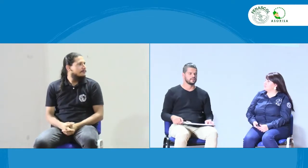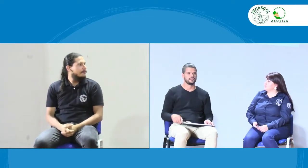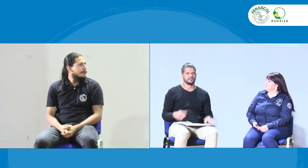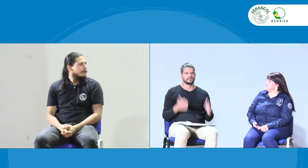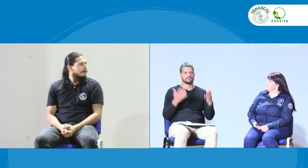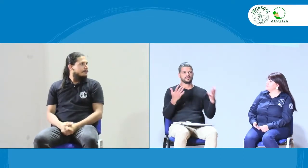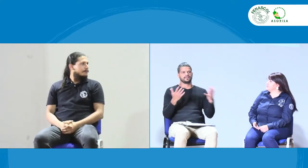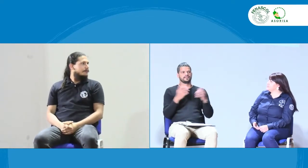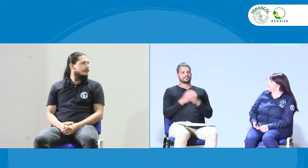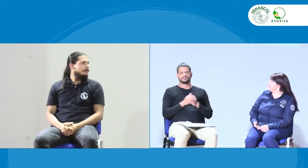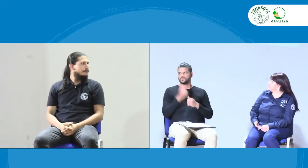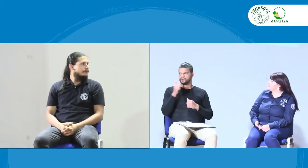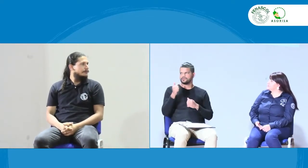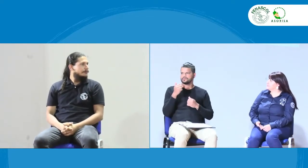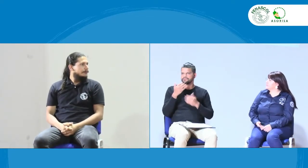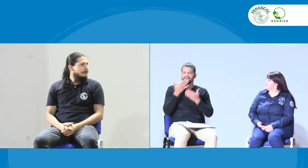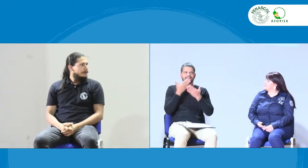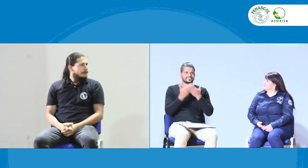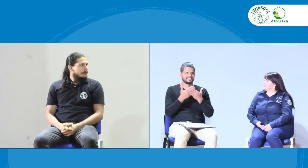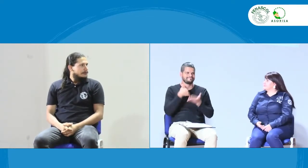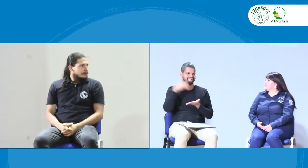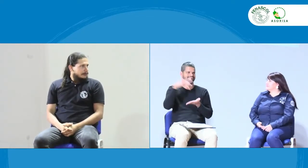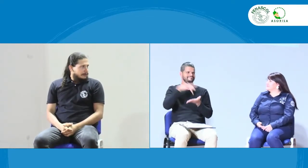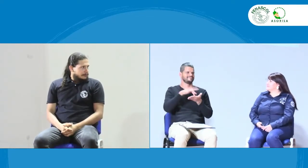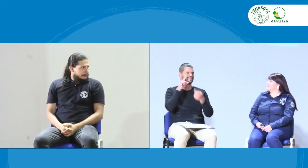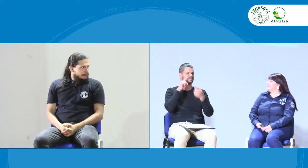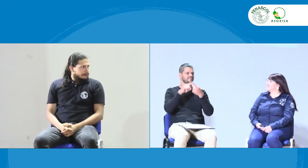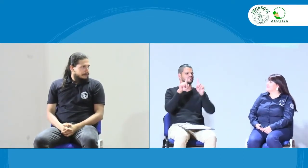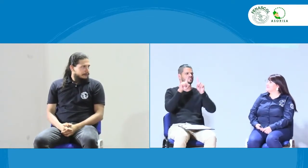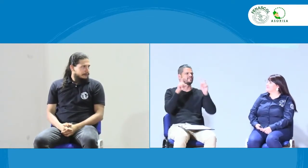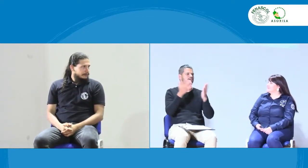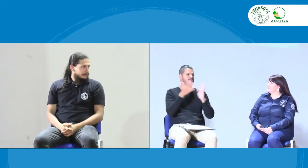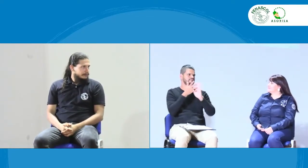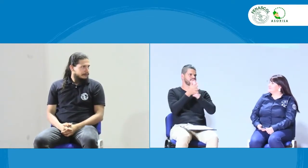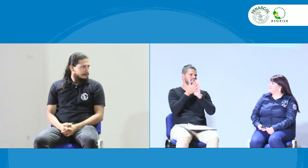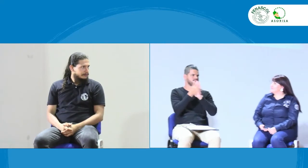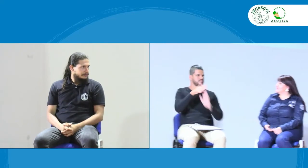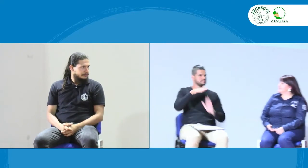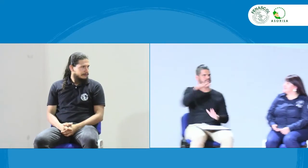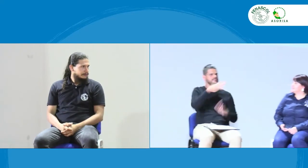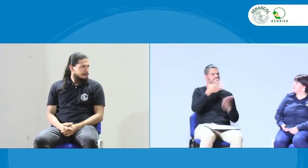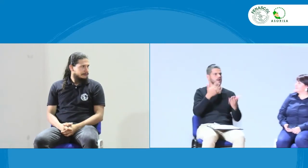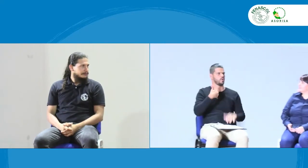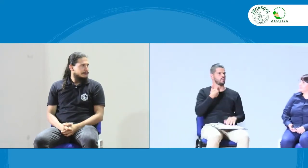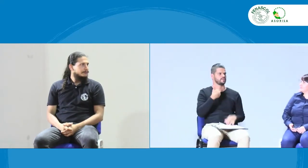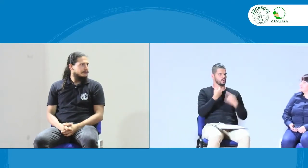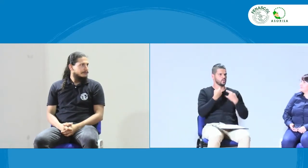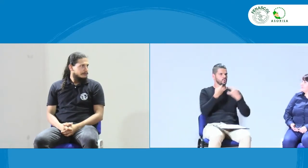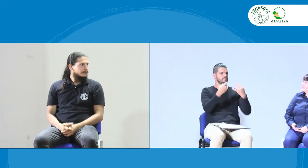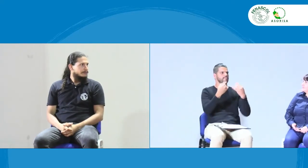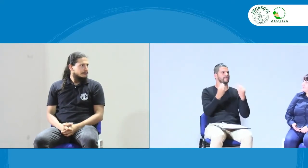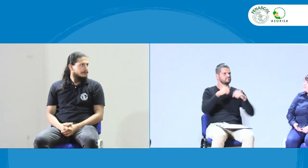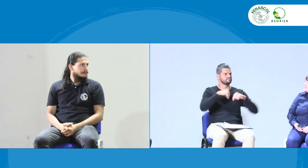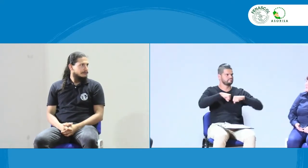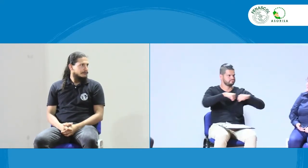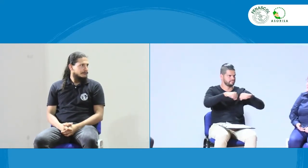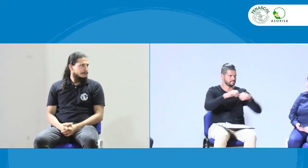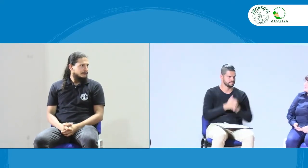qué tienen para contarnos. Bueno, muchas gracias. Gracias por invitarme a este espacio.